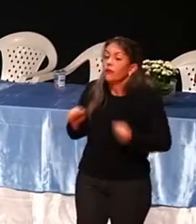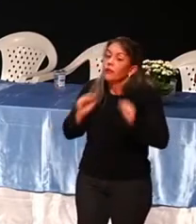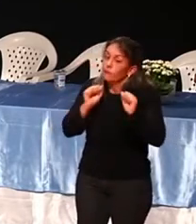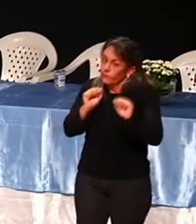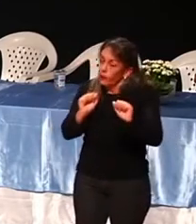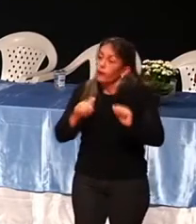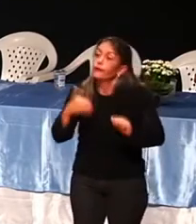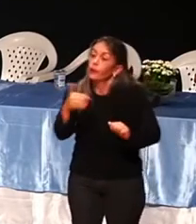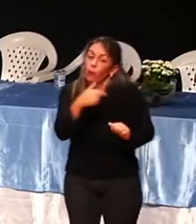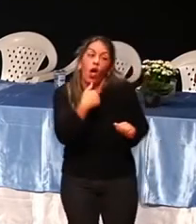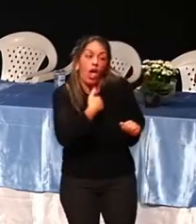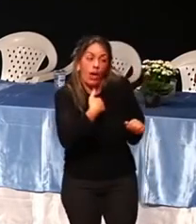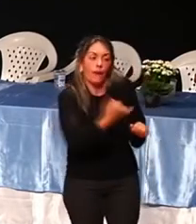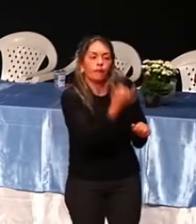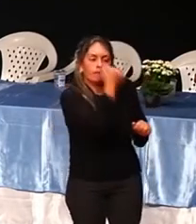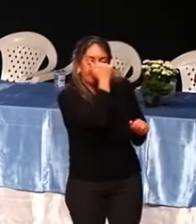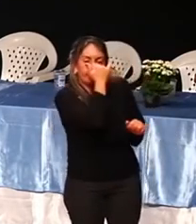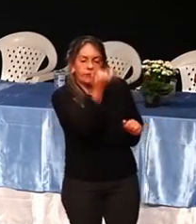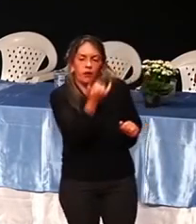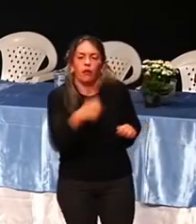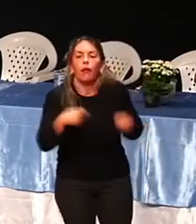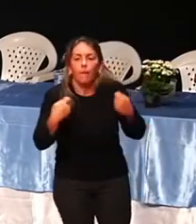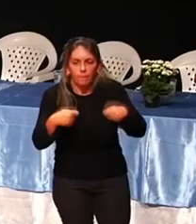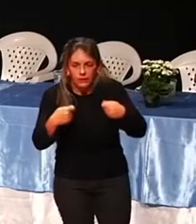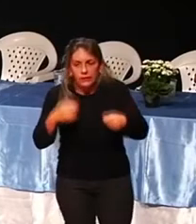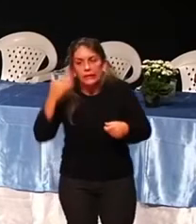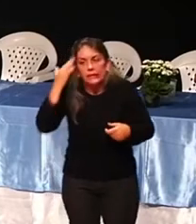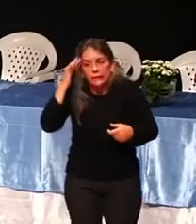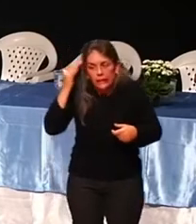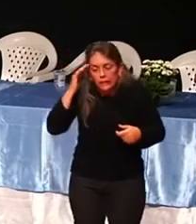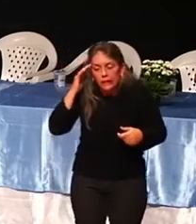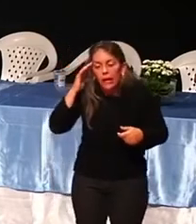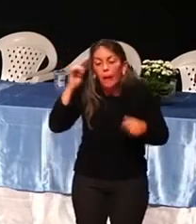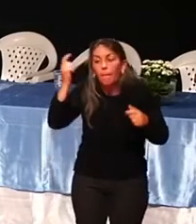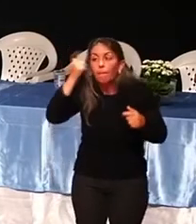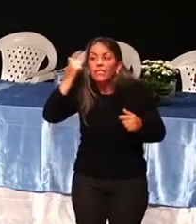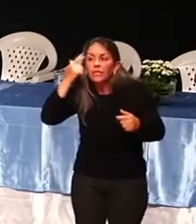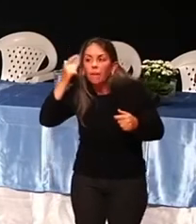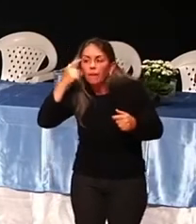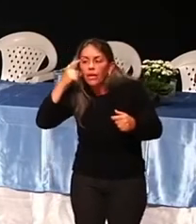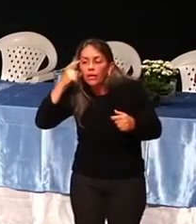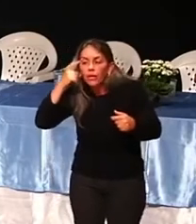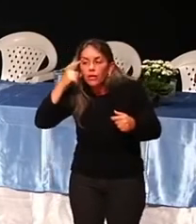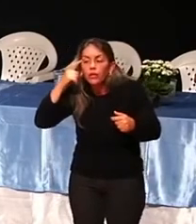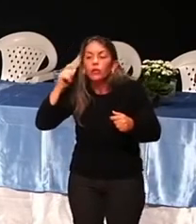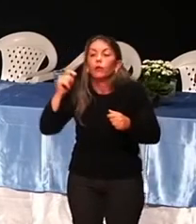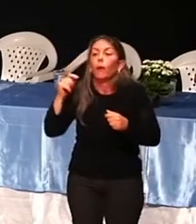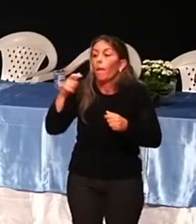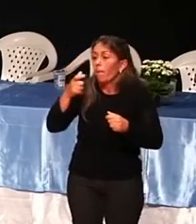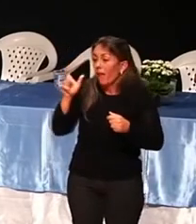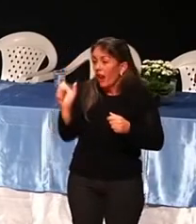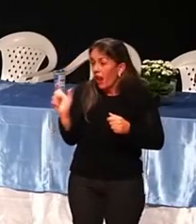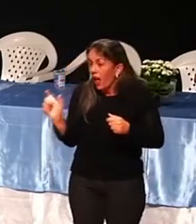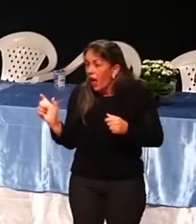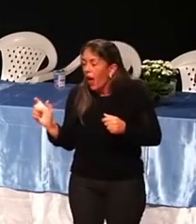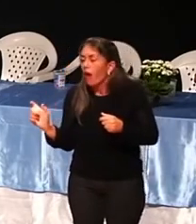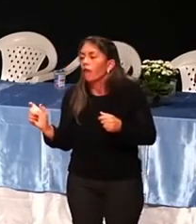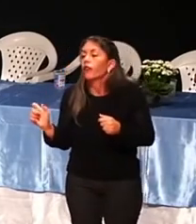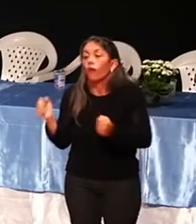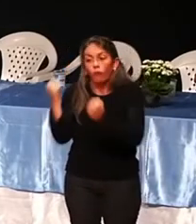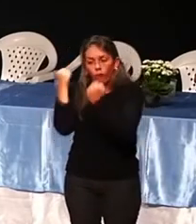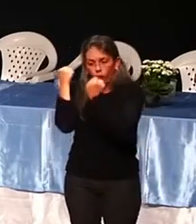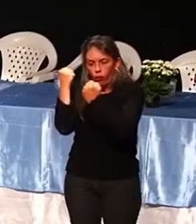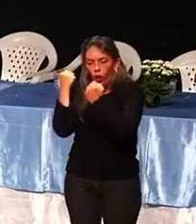Se a gente entender que o pensamento é uma energia grande e que a palavra pode modificar a vida da pessoa que está ao seu redor,